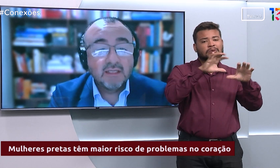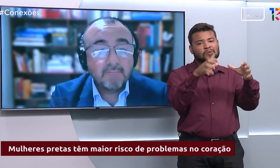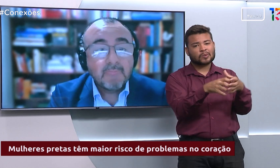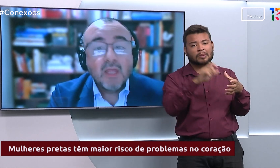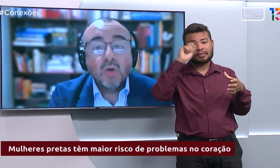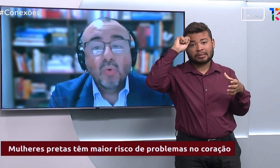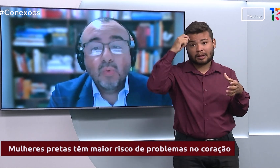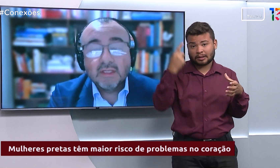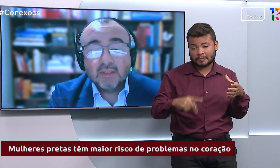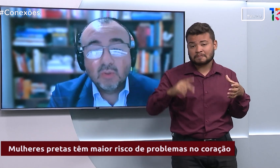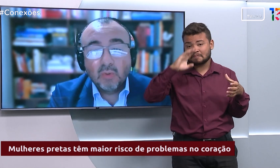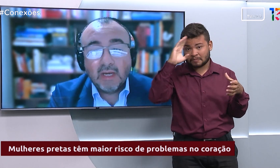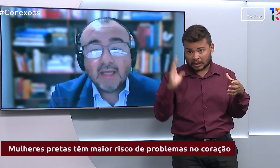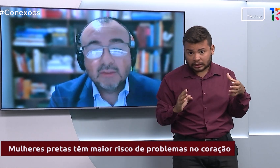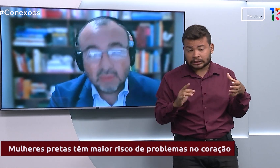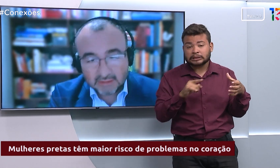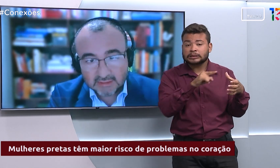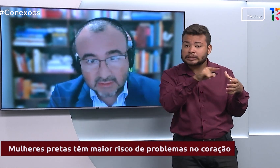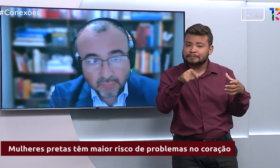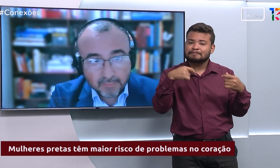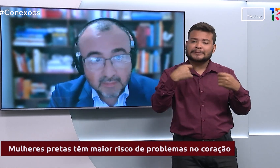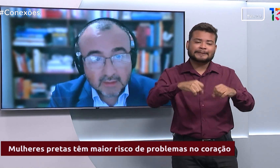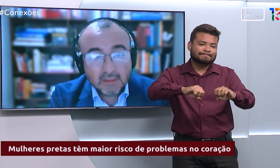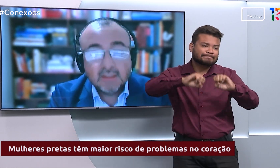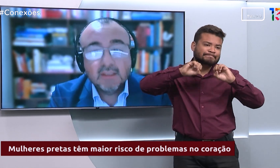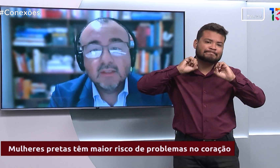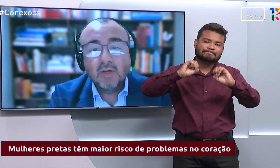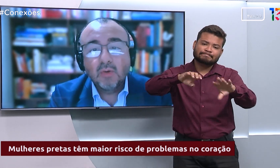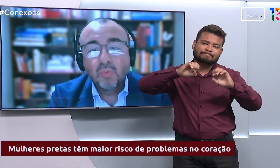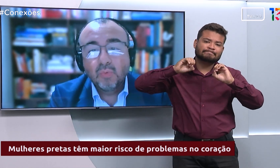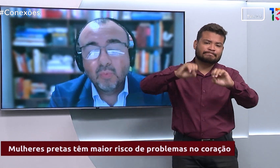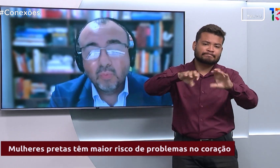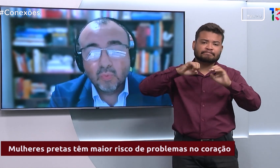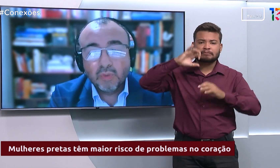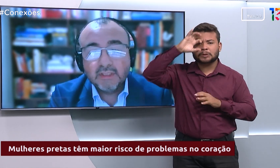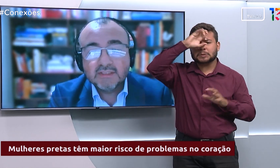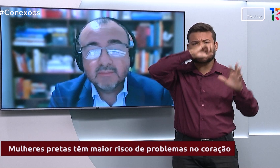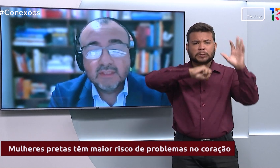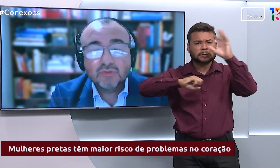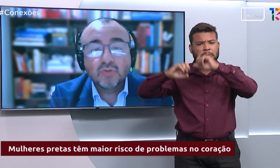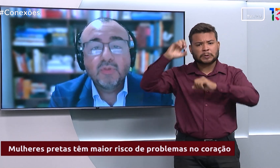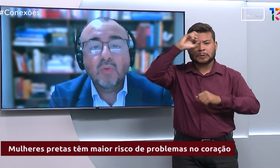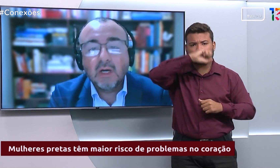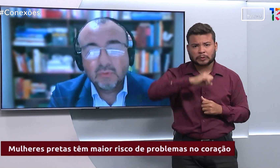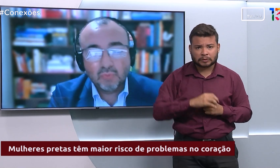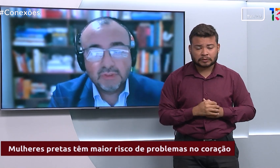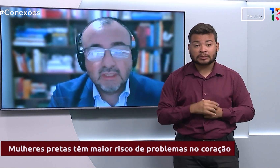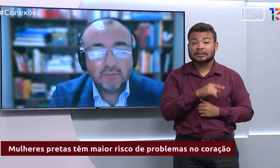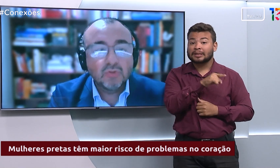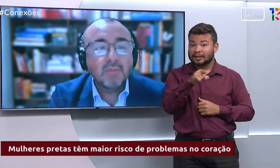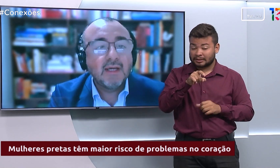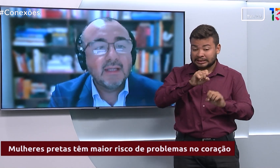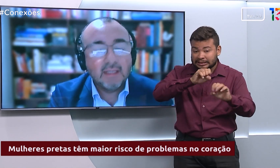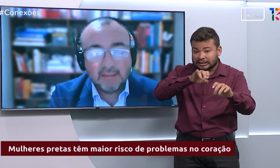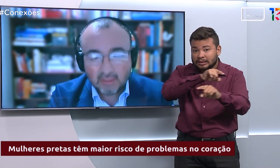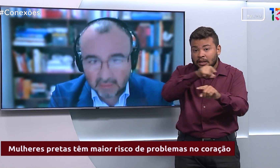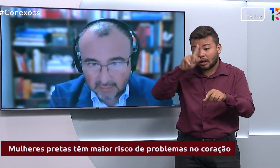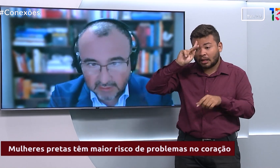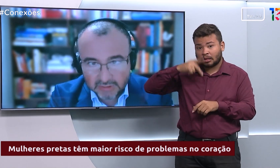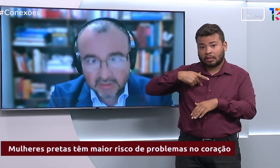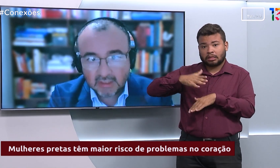a educação e o conhecimento sobre o autocuidado. Tomar